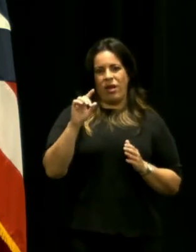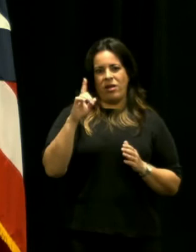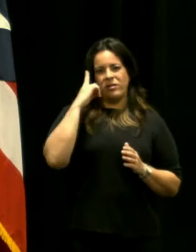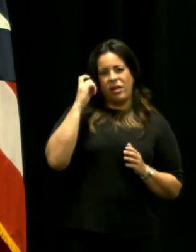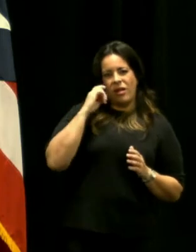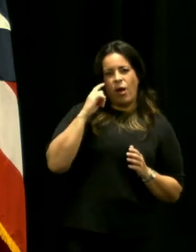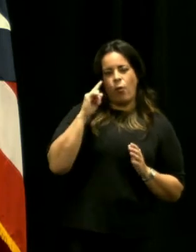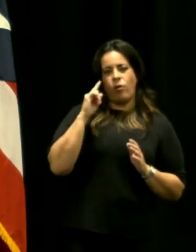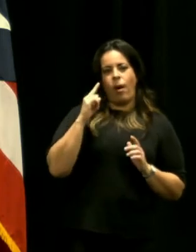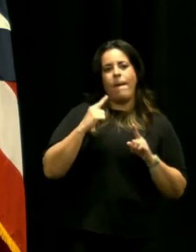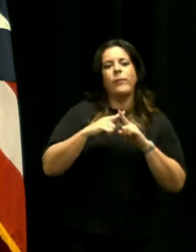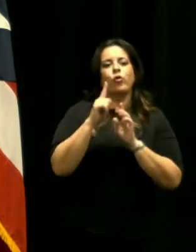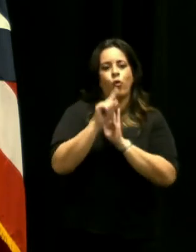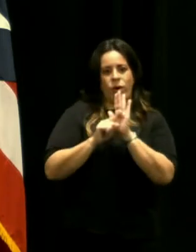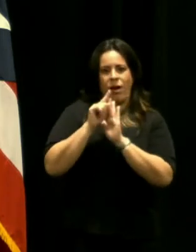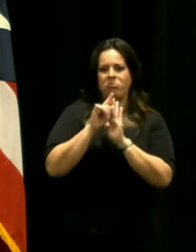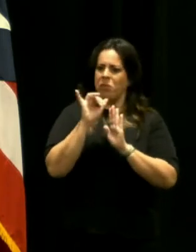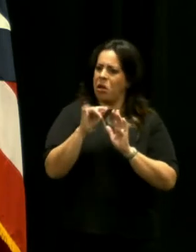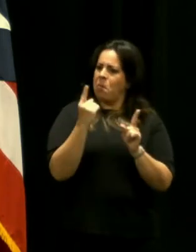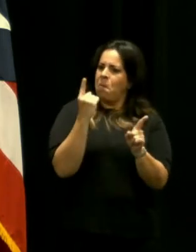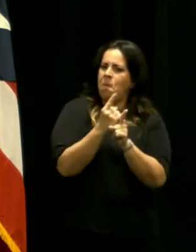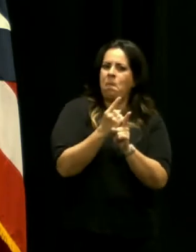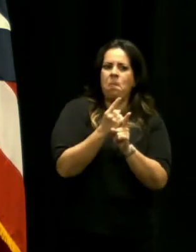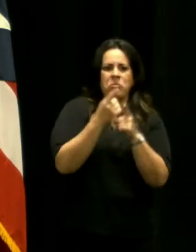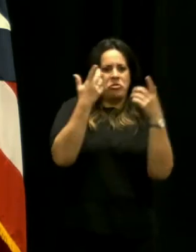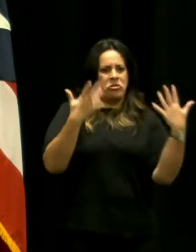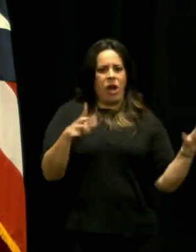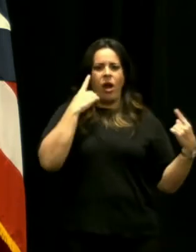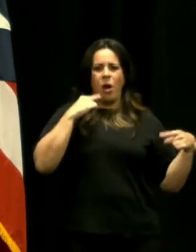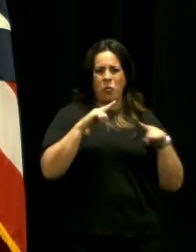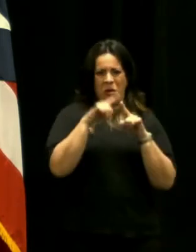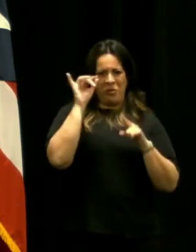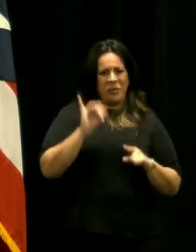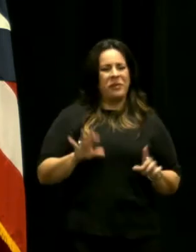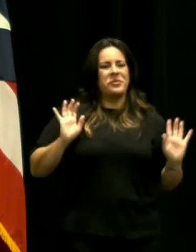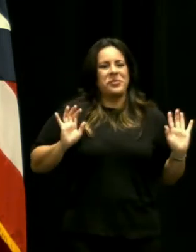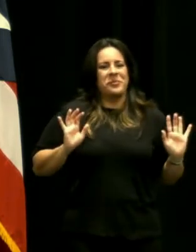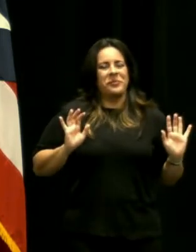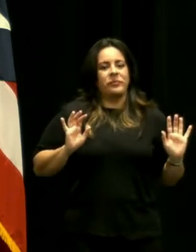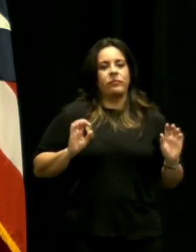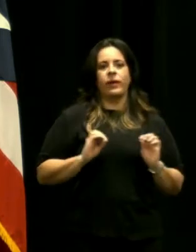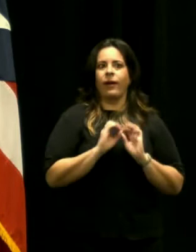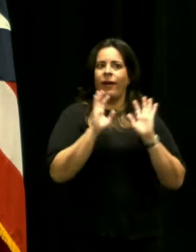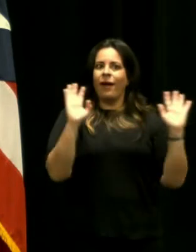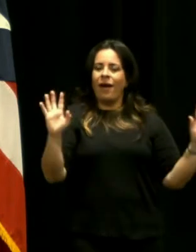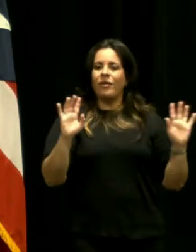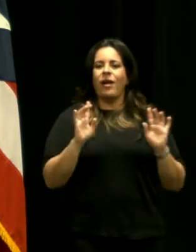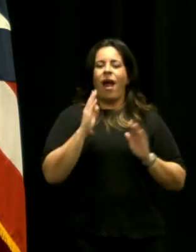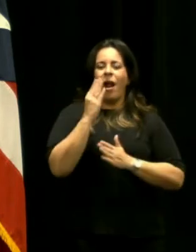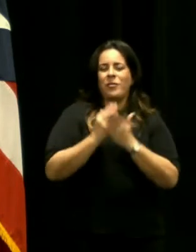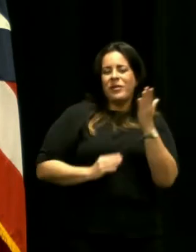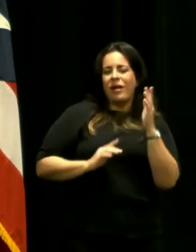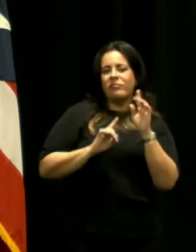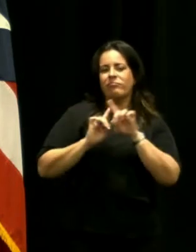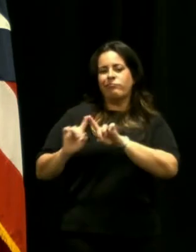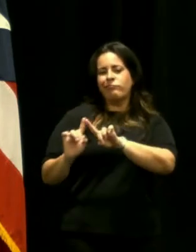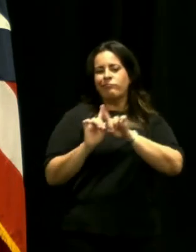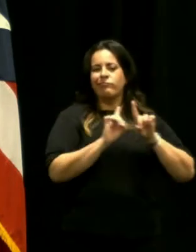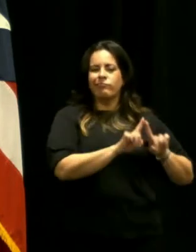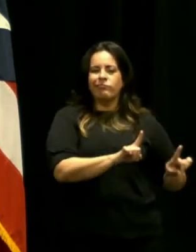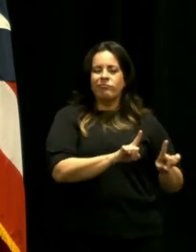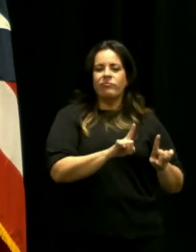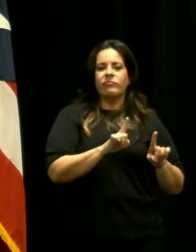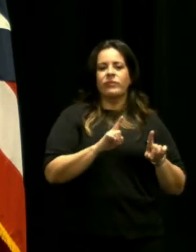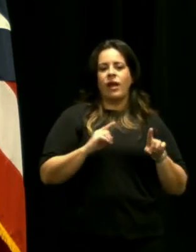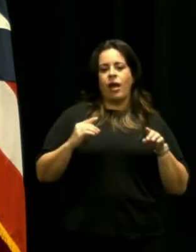hora ya ahí estamos bien ya tenemos eso acordado obviamente hay unas diferencias entre lo que